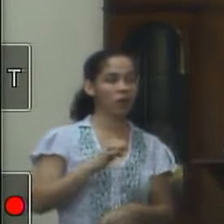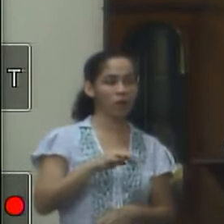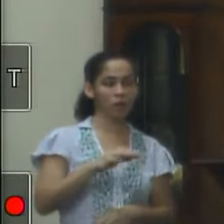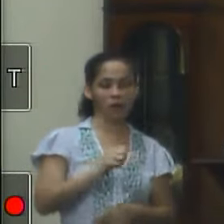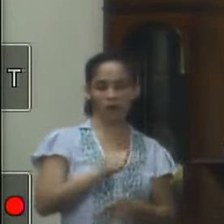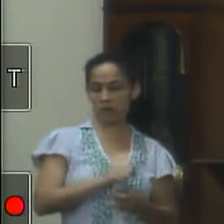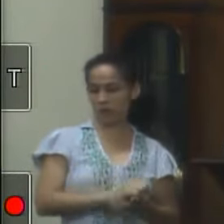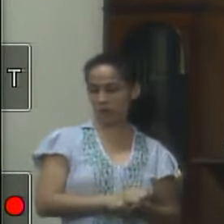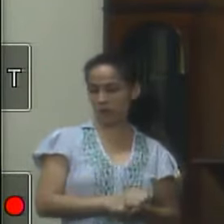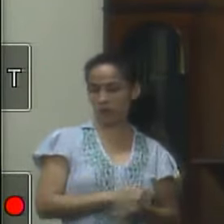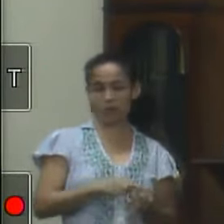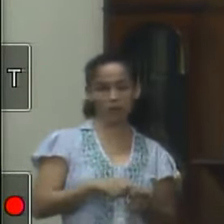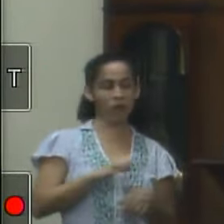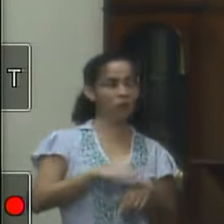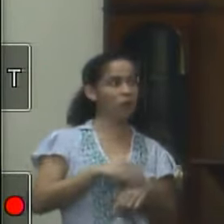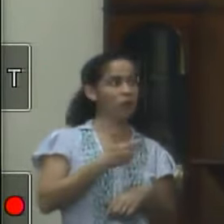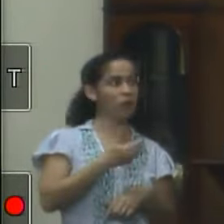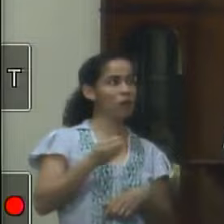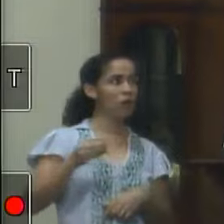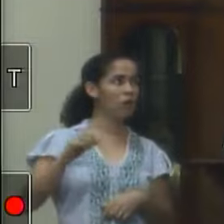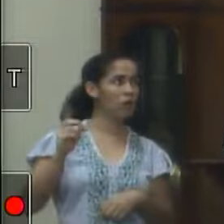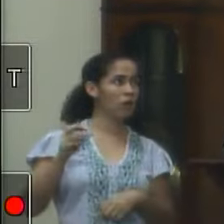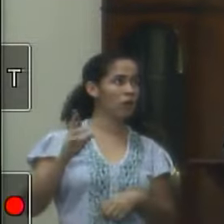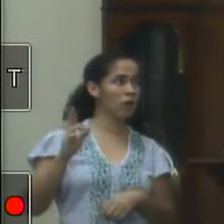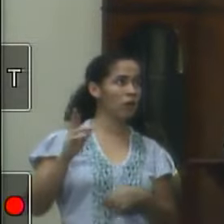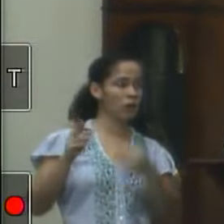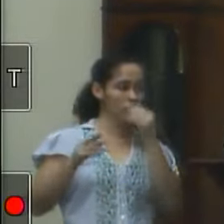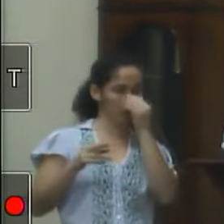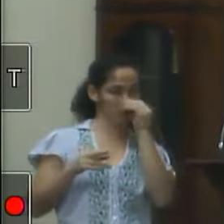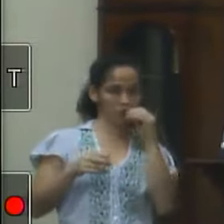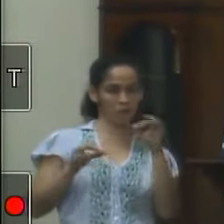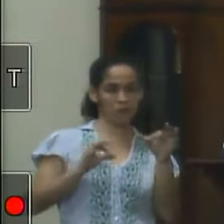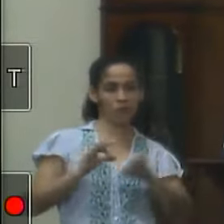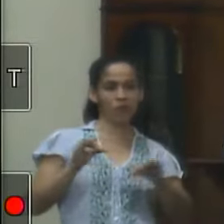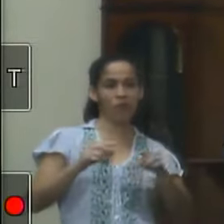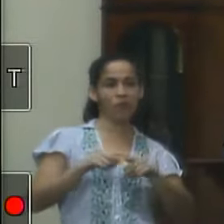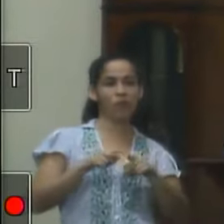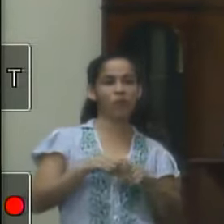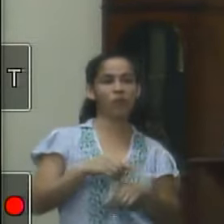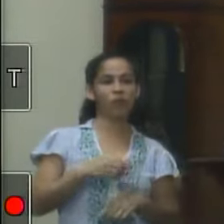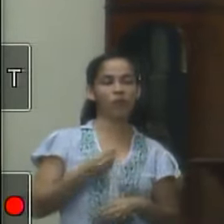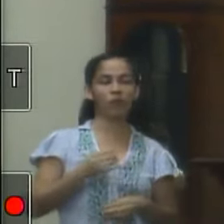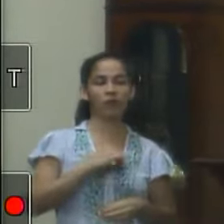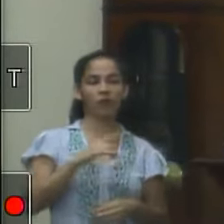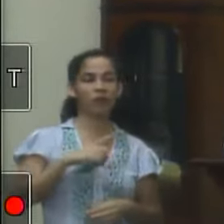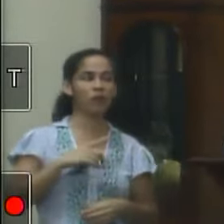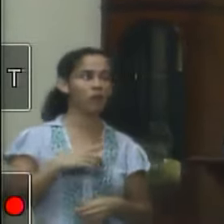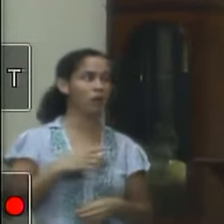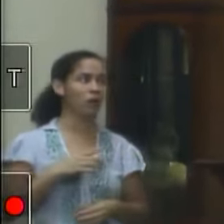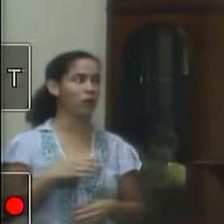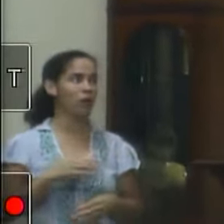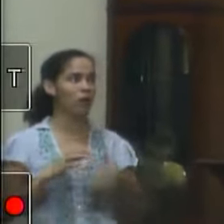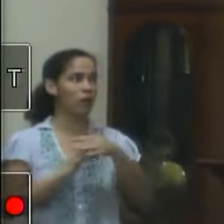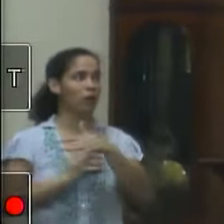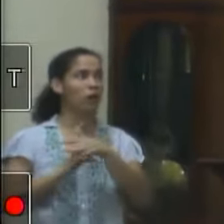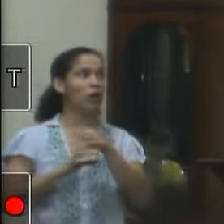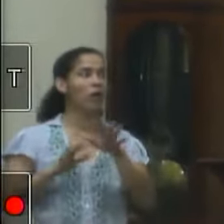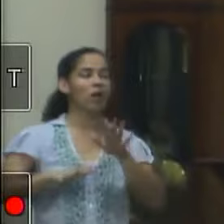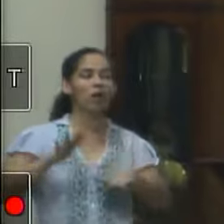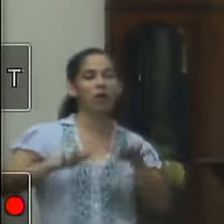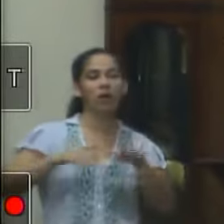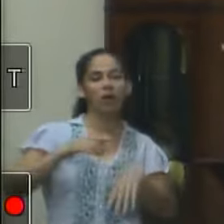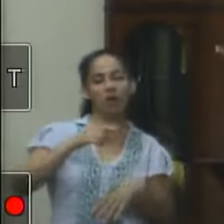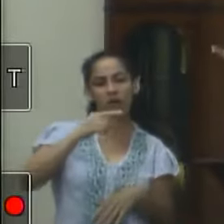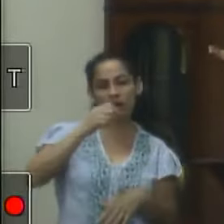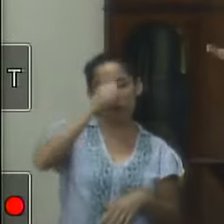orçamentária de mais de 100 mil reais dando ênfase no projeto em ação para você terceirizar isso que as vezes o prefeito fala